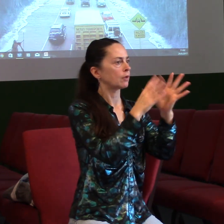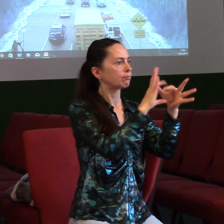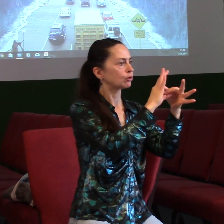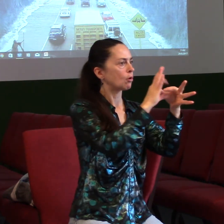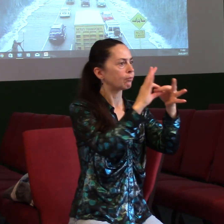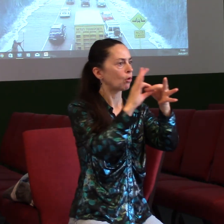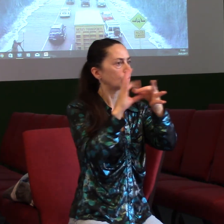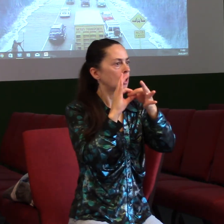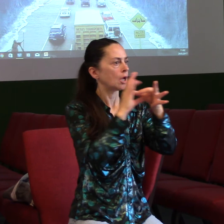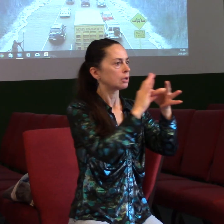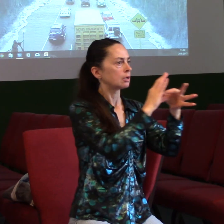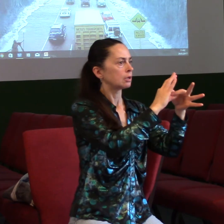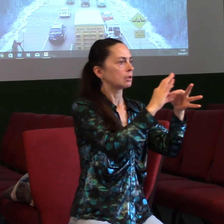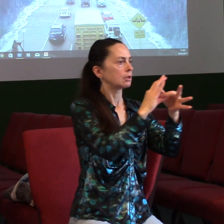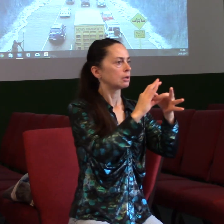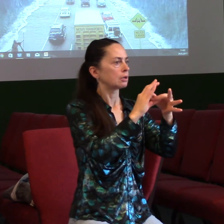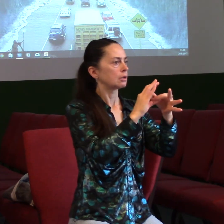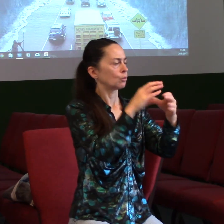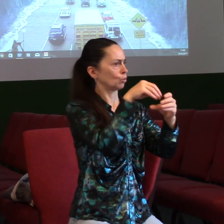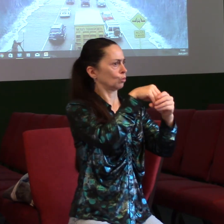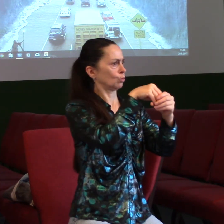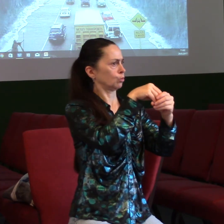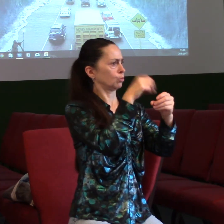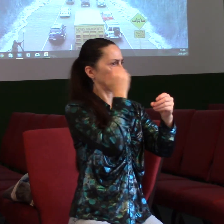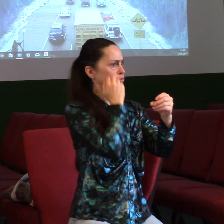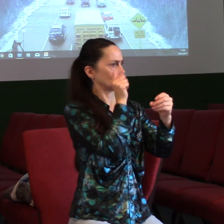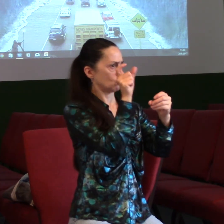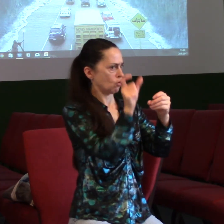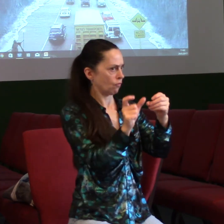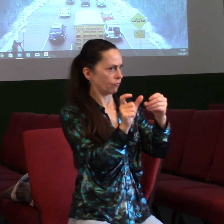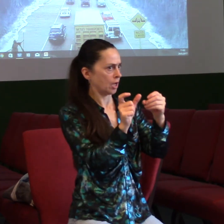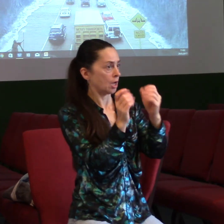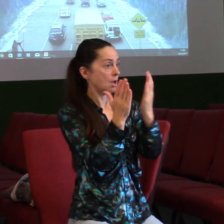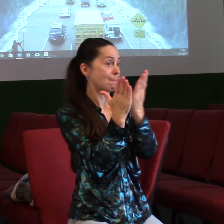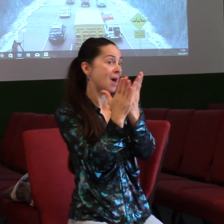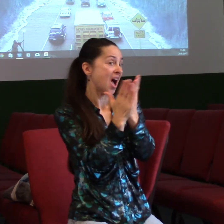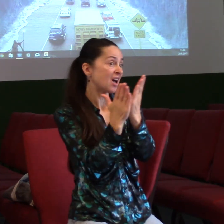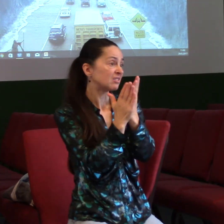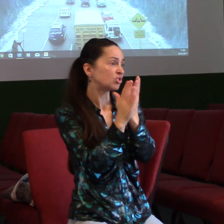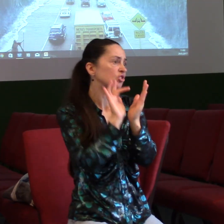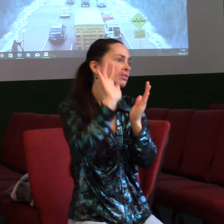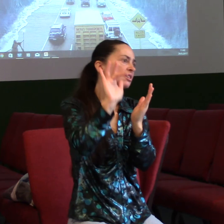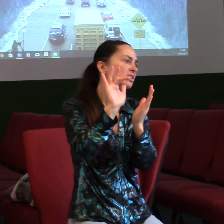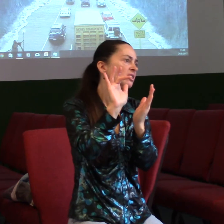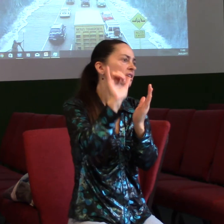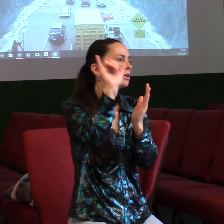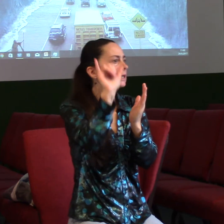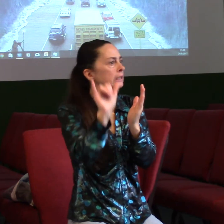Je to něco, kdy člověk prostě k nikomu náleží. Najednou už se nepohybeme ve vztahu, já ti něco dám, ty mi něco dáš.